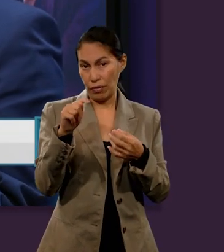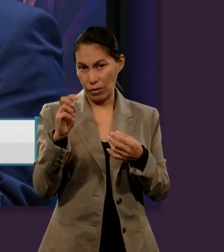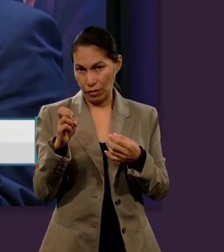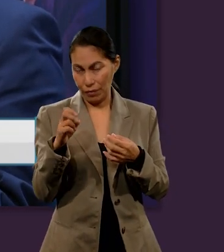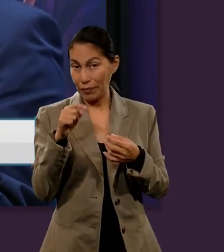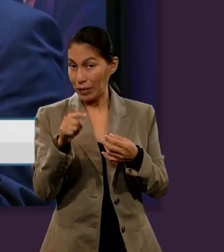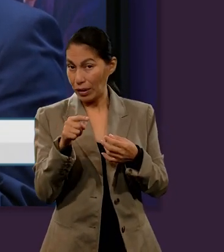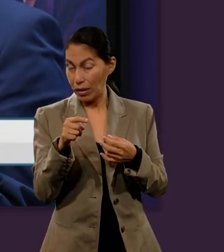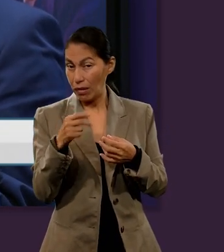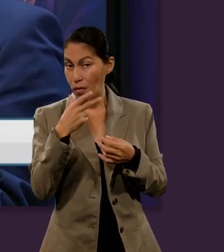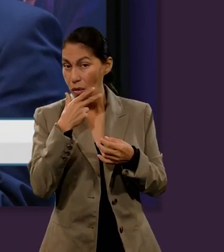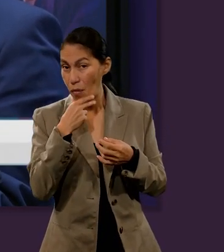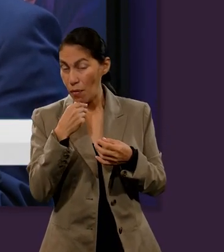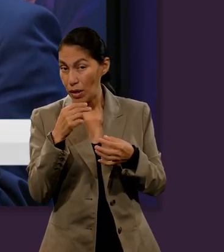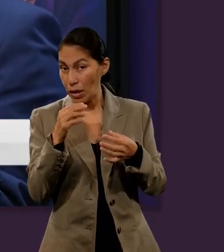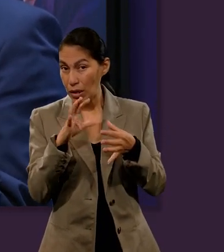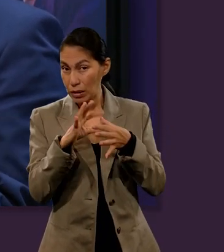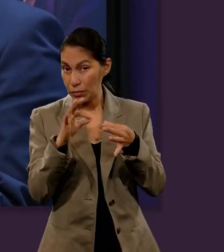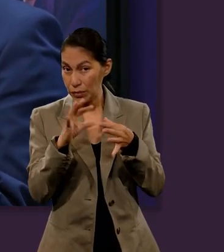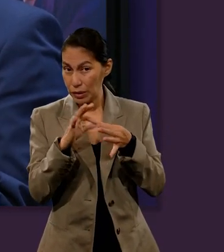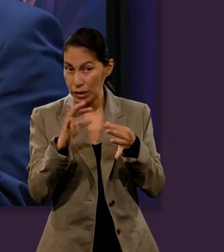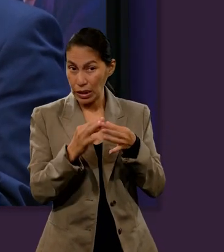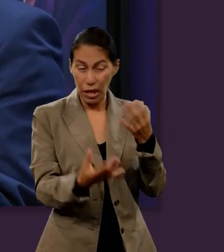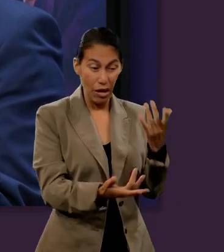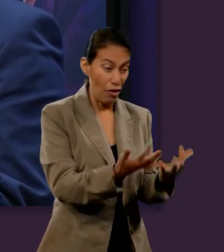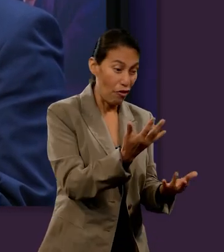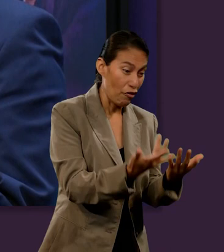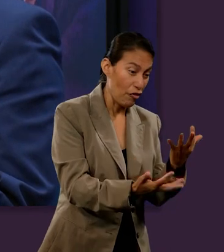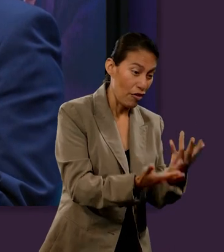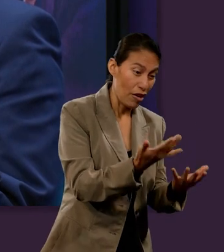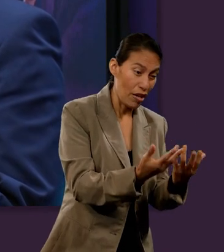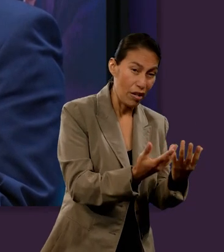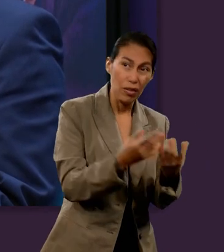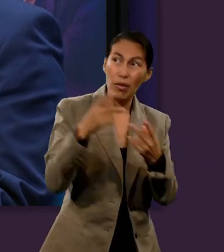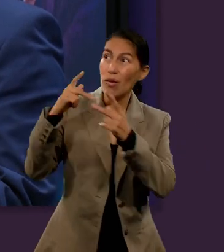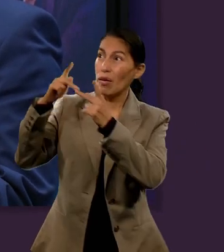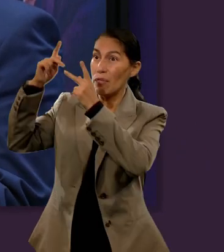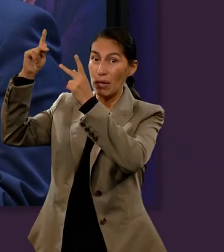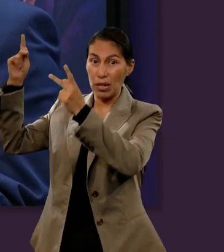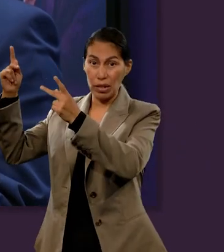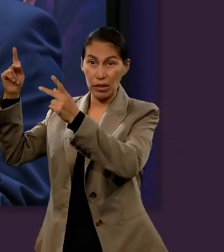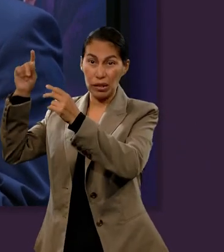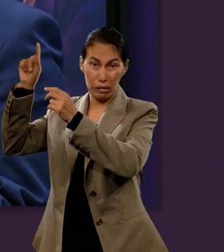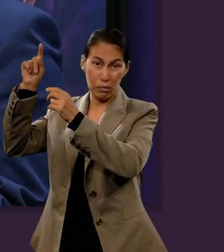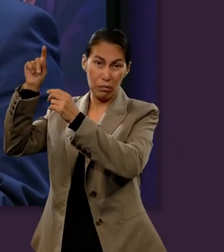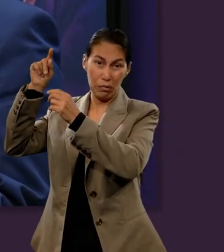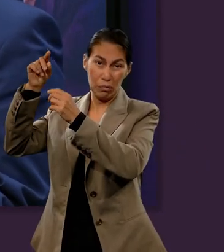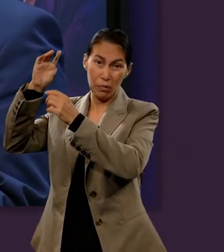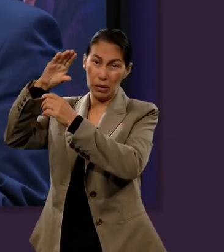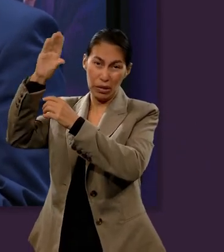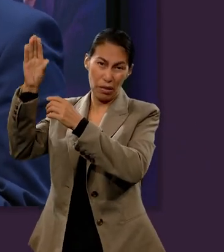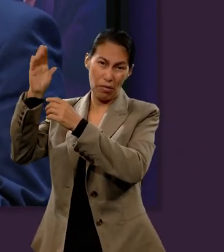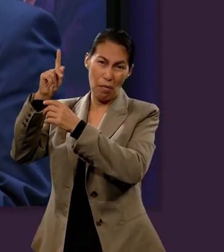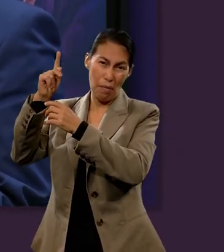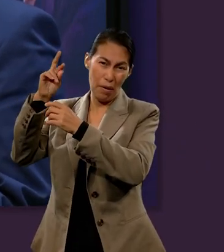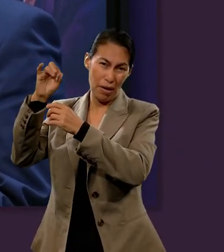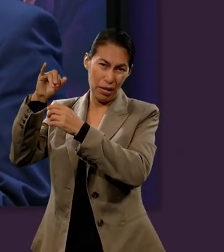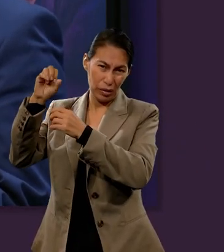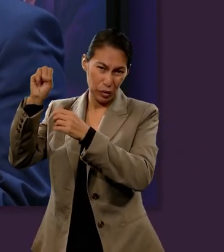obra de Dante. Básicamente, él describió el infierno, paraíso y el purgatorio. Y